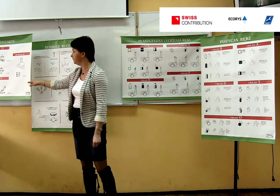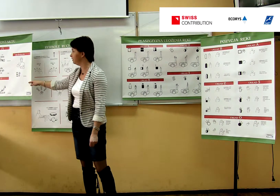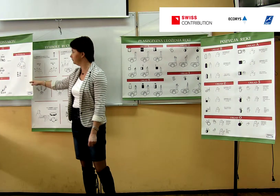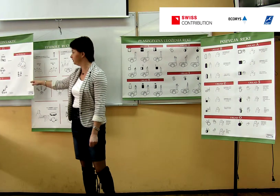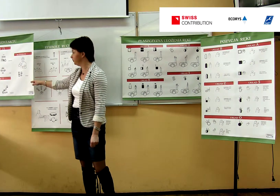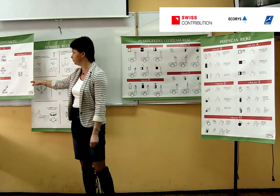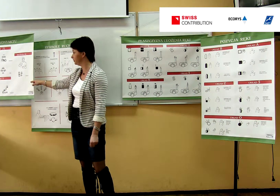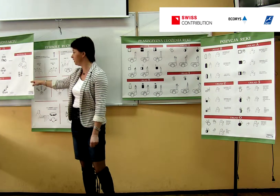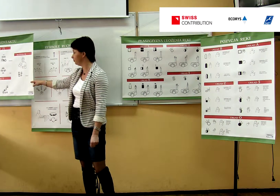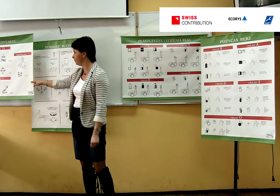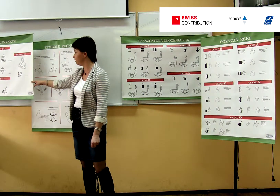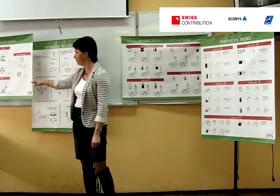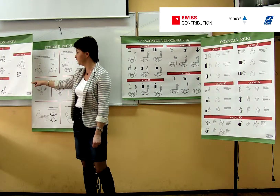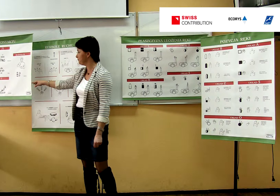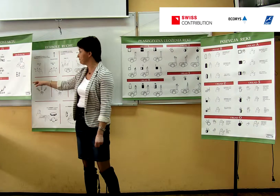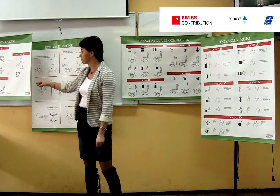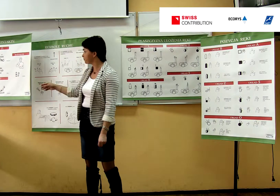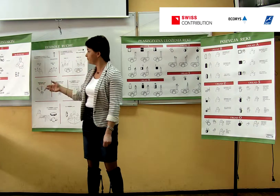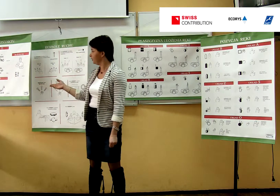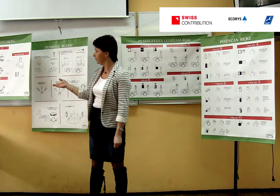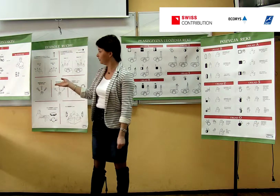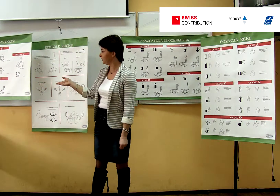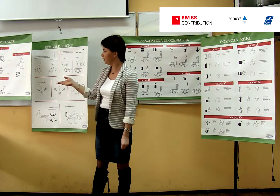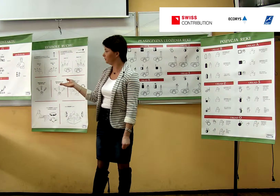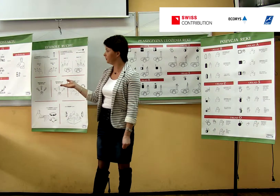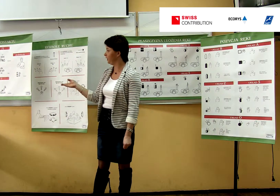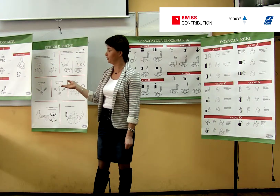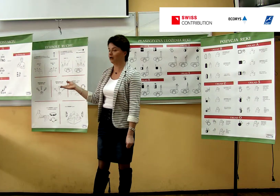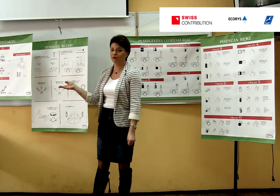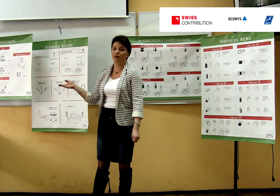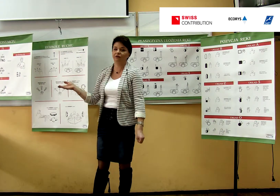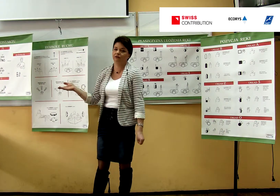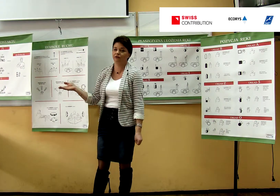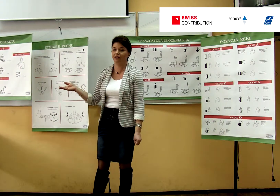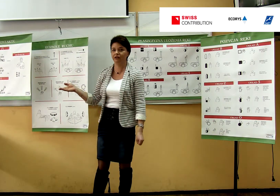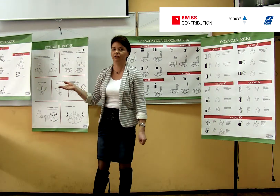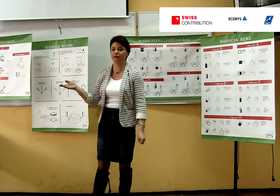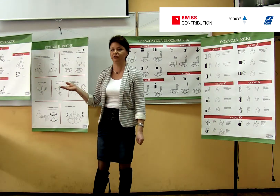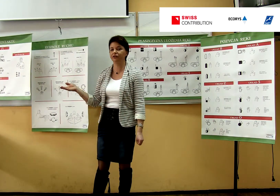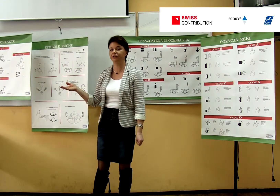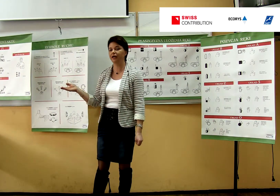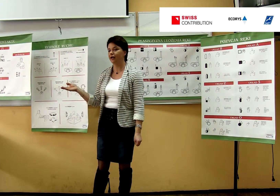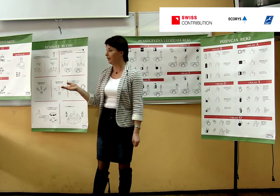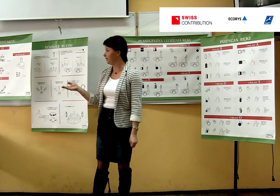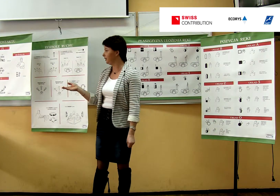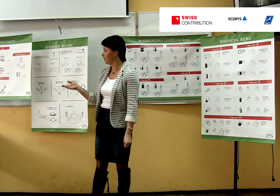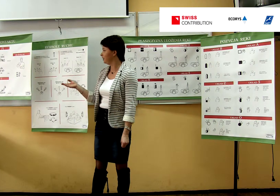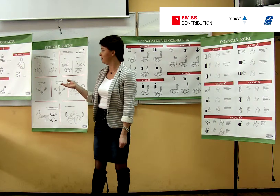całość zapisu znaków migowych. Określają dotknięcia, chodzi o rodzaj dotknięcia, czy to jest dotknięcie delikatne,